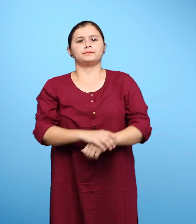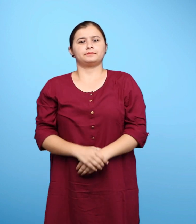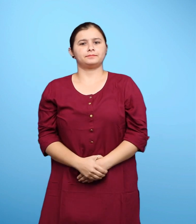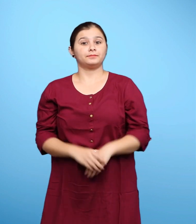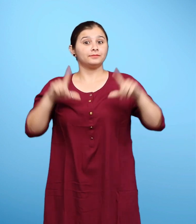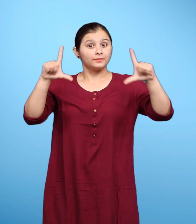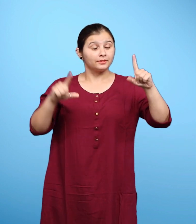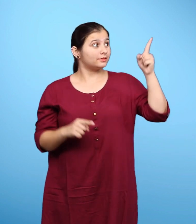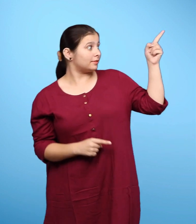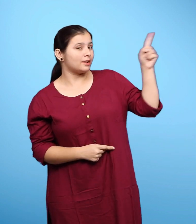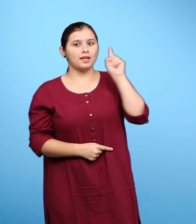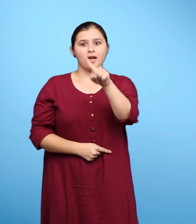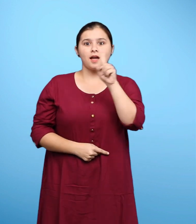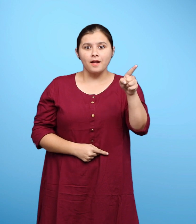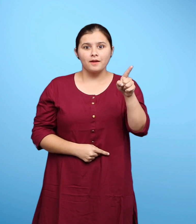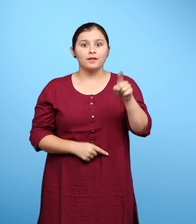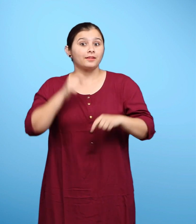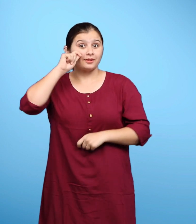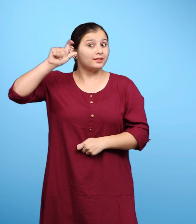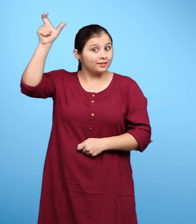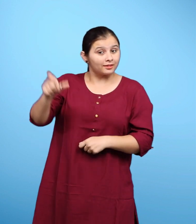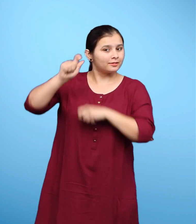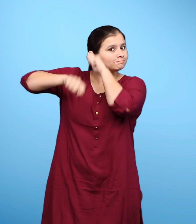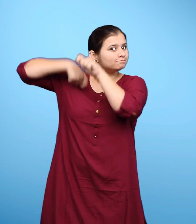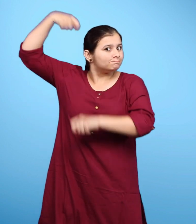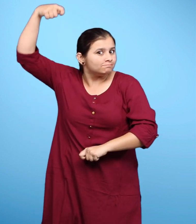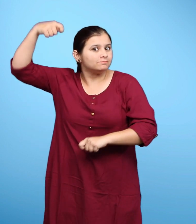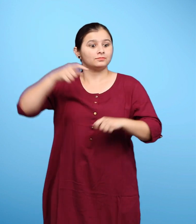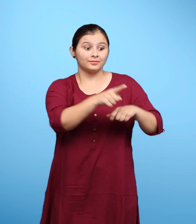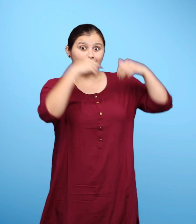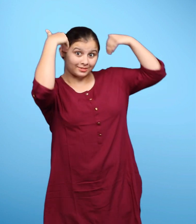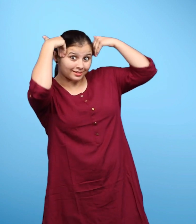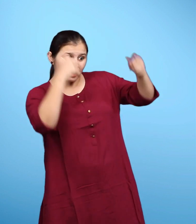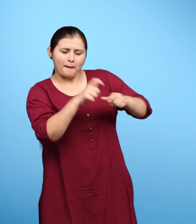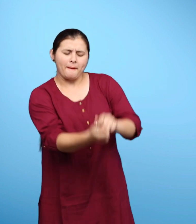चित्र ग्यारह किसान ने गधे की खुब पिटाई की